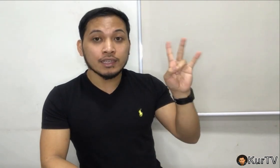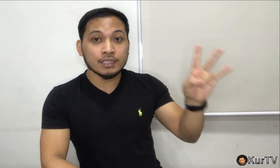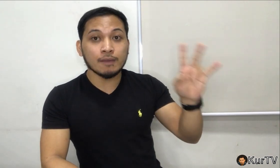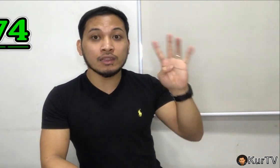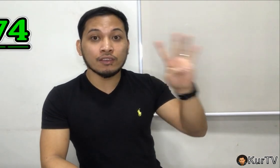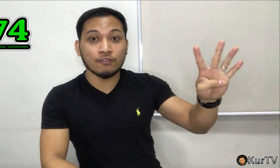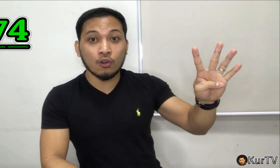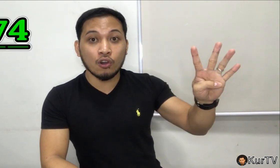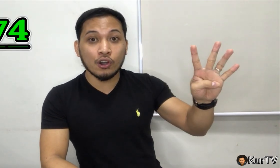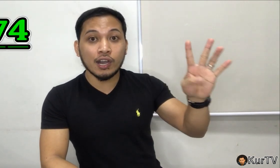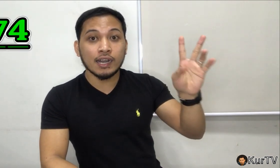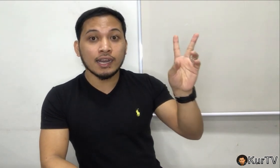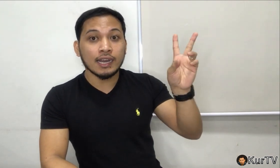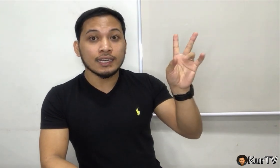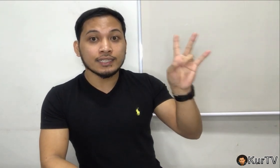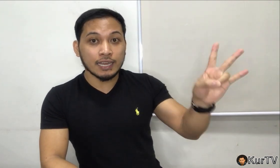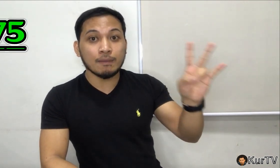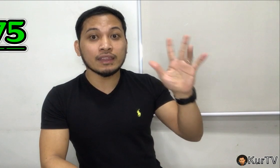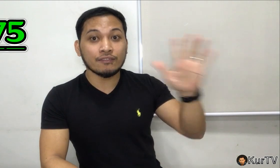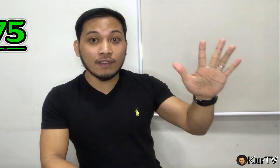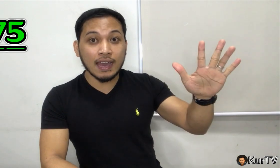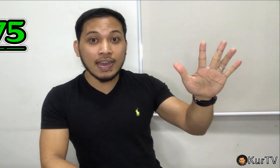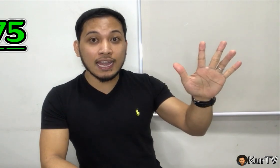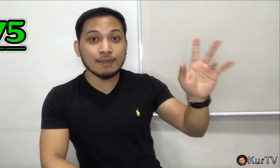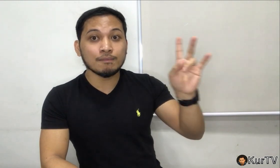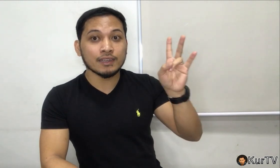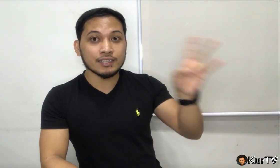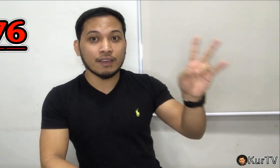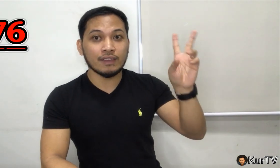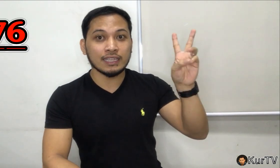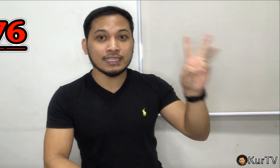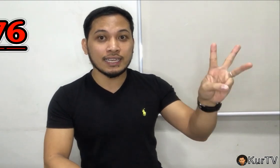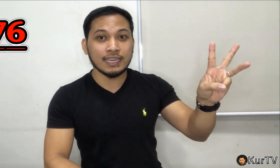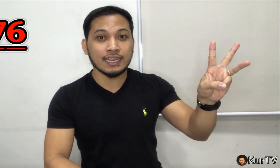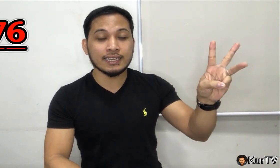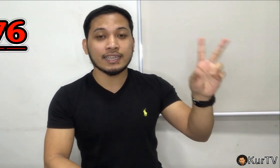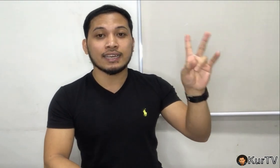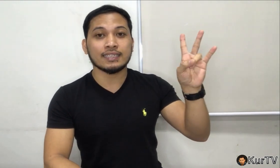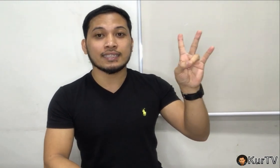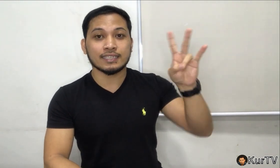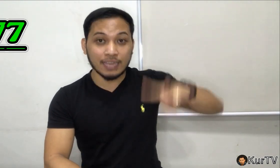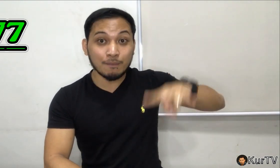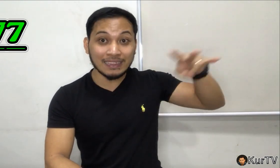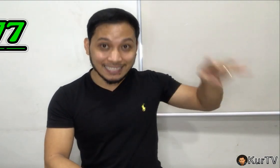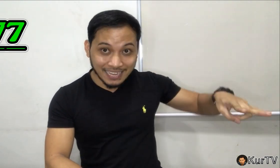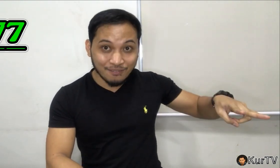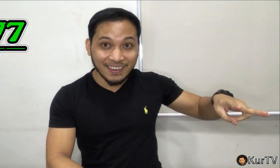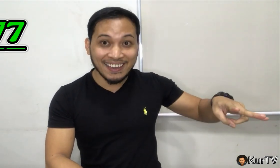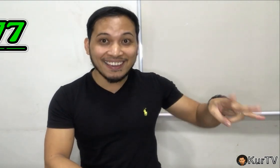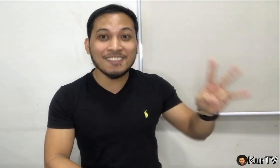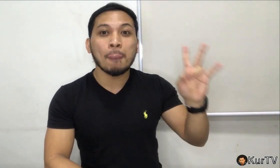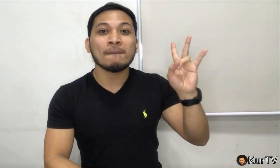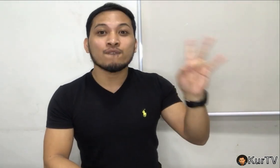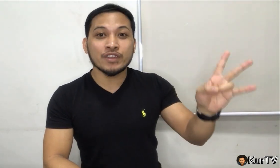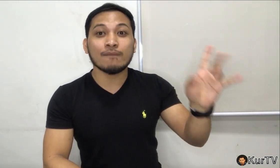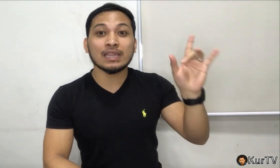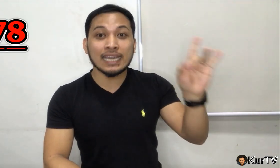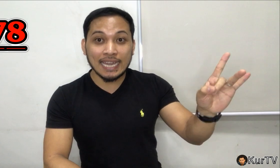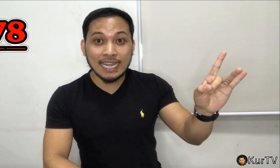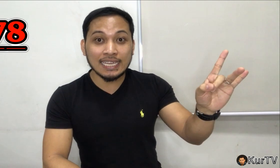74, 75, 76, 77, 78,